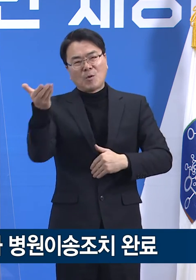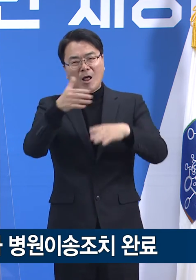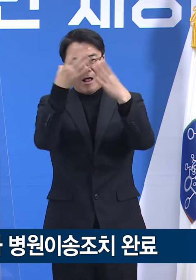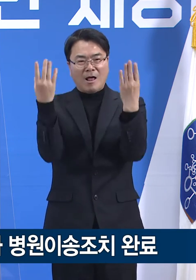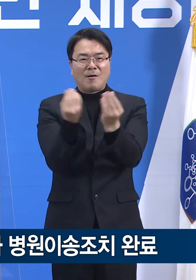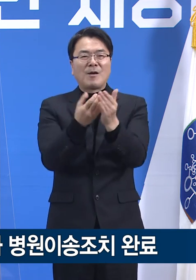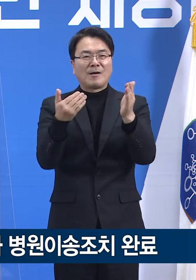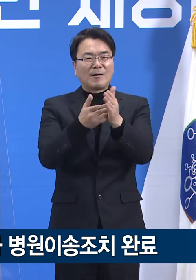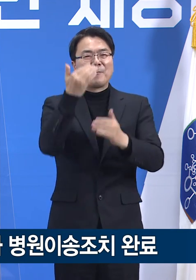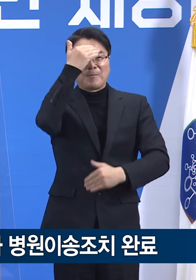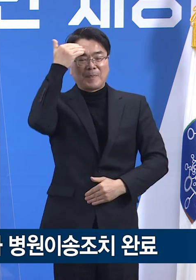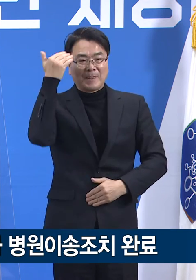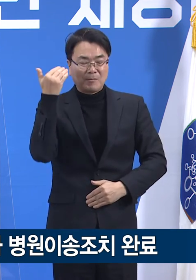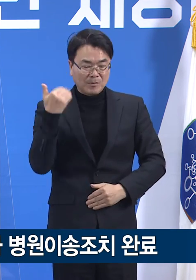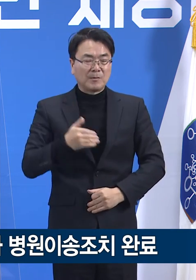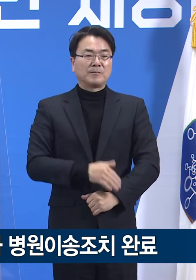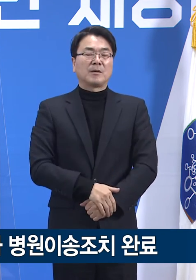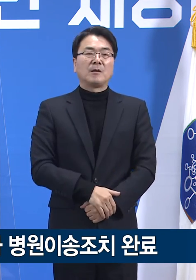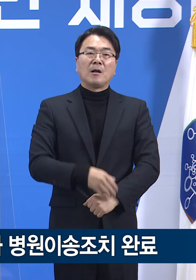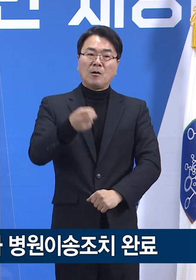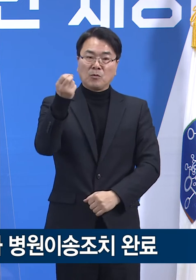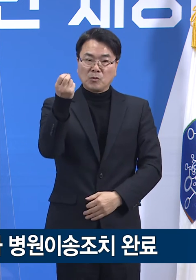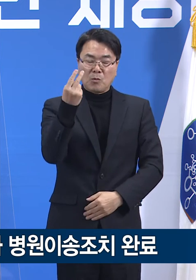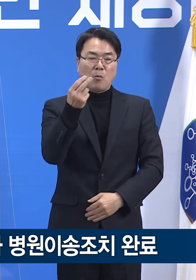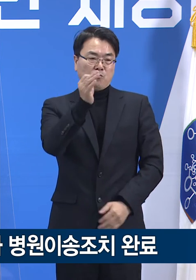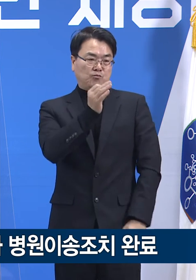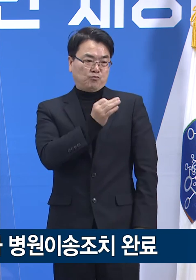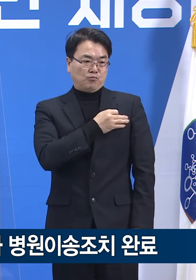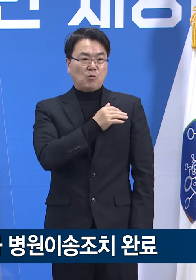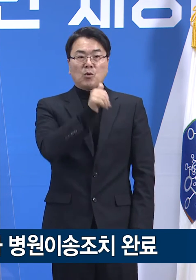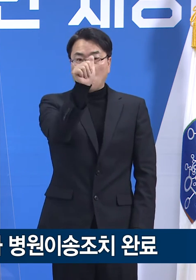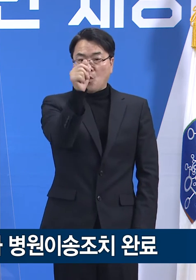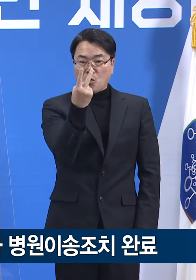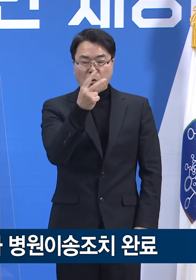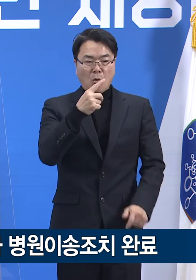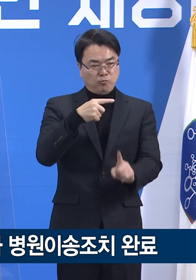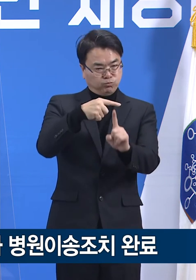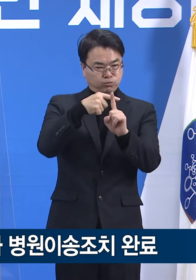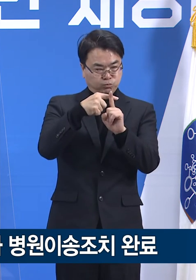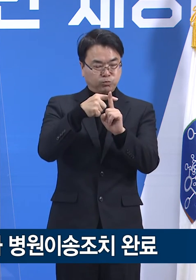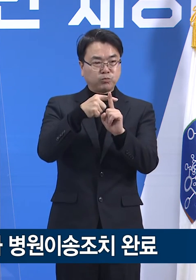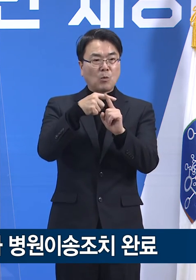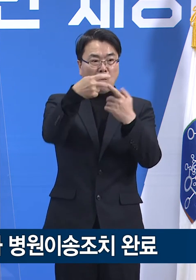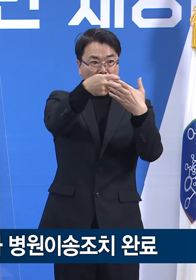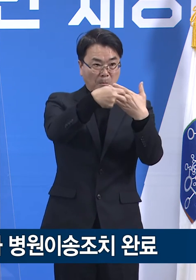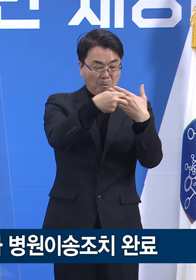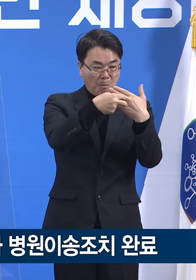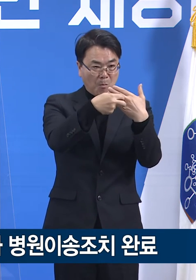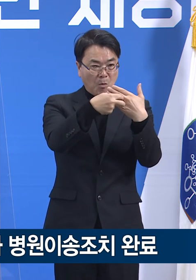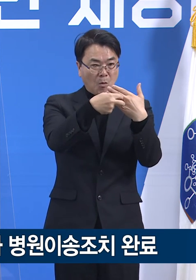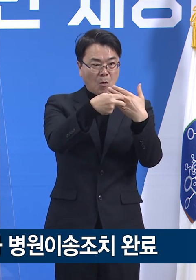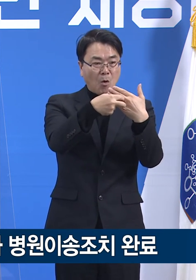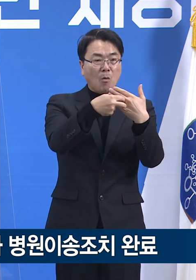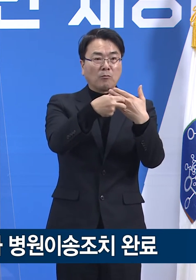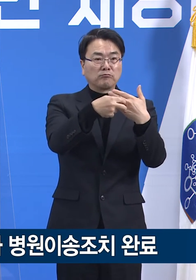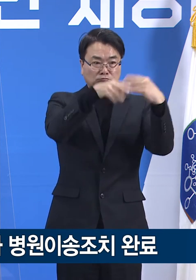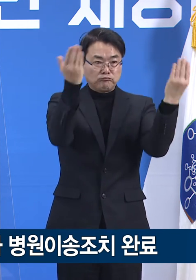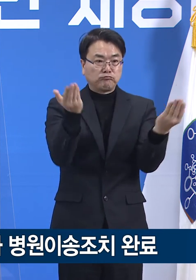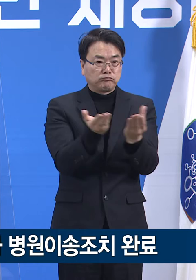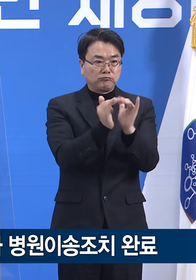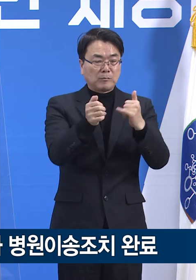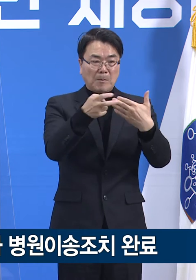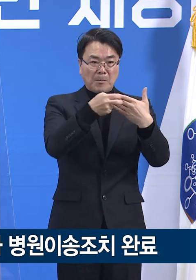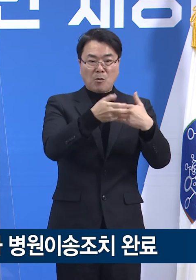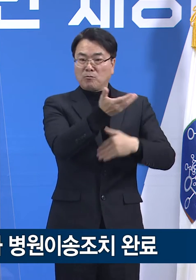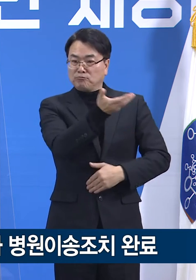12월 10일 코호트 격리 조치되었던 부천 효플라스 요양병원의 시설 대기자가 금일 모두 병원으로 이송